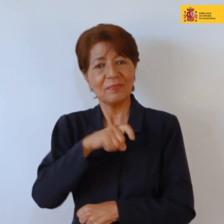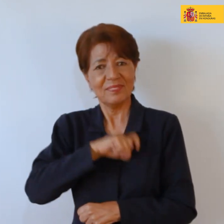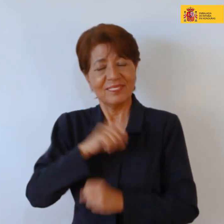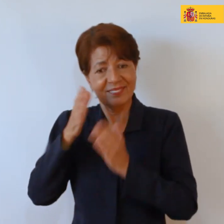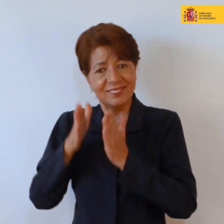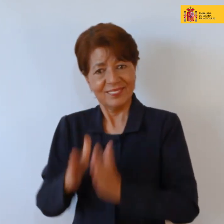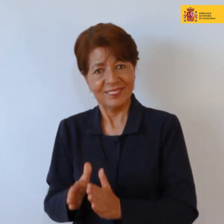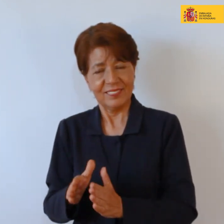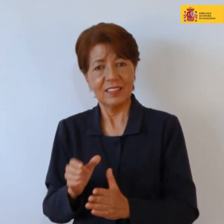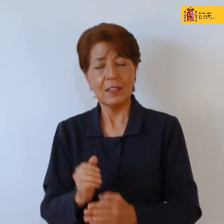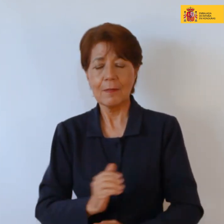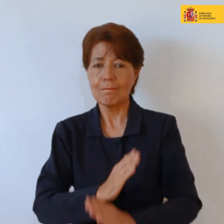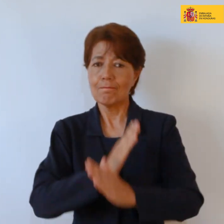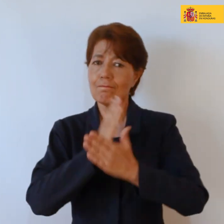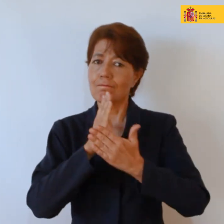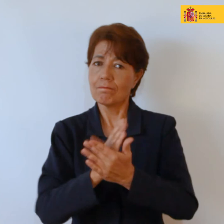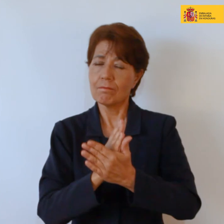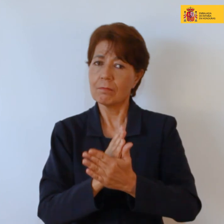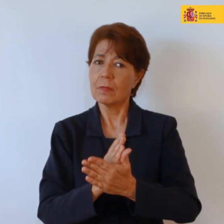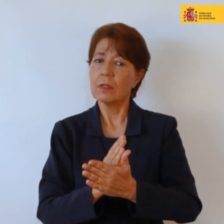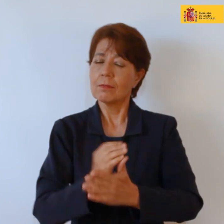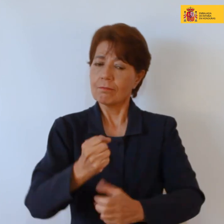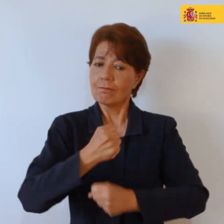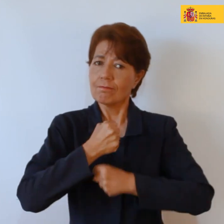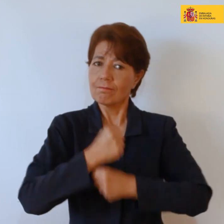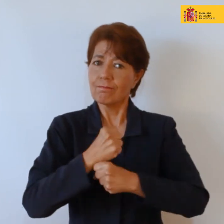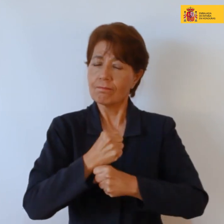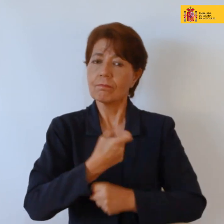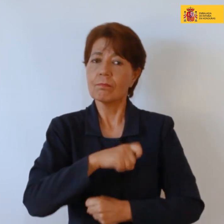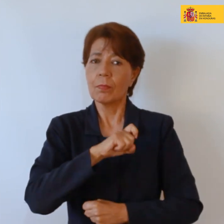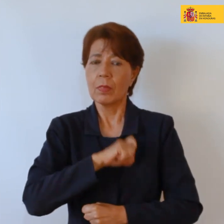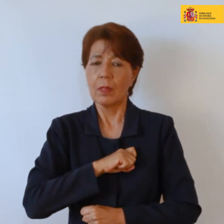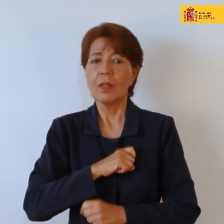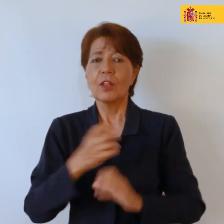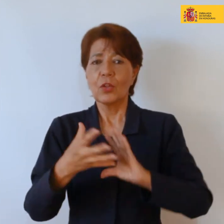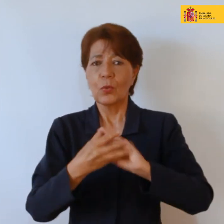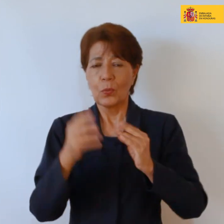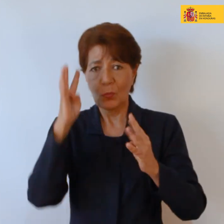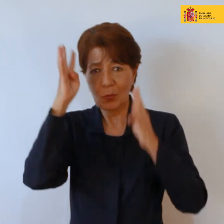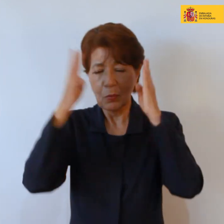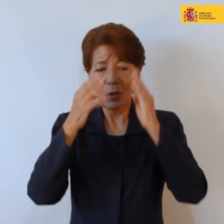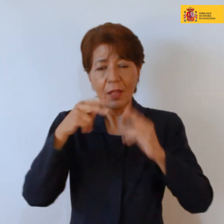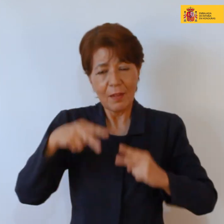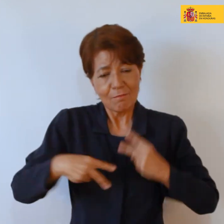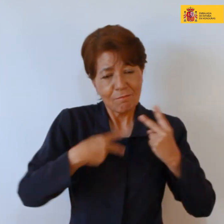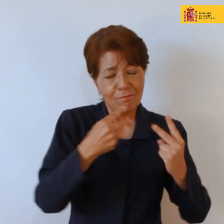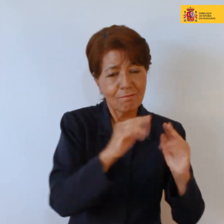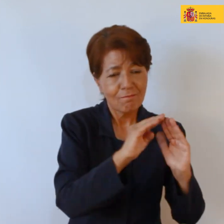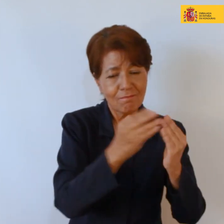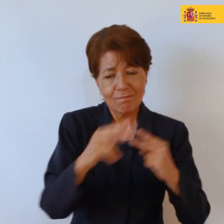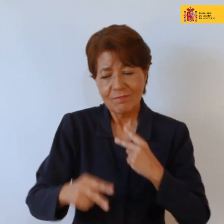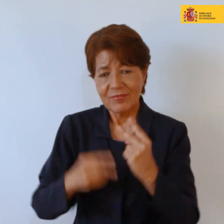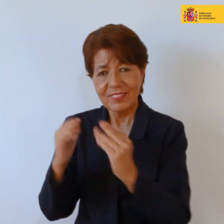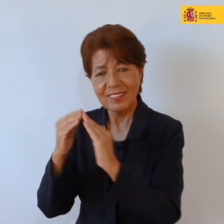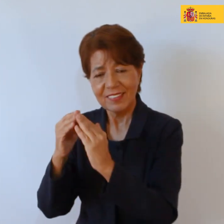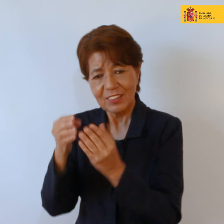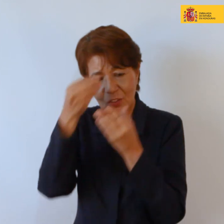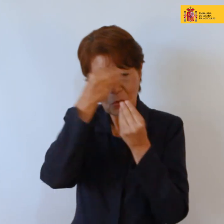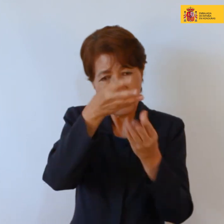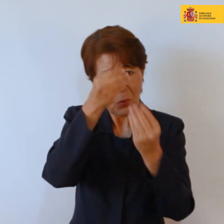resistencia Lenca contra los invasores españoles entonces cuenta la leyenda que Pueblo fue llevando el mensaje de unión y